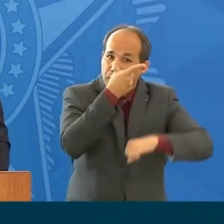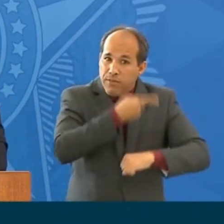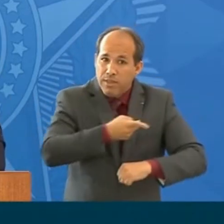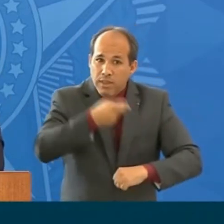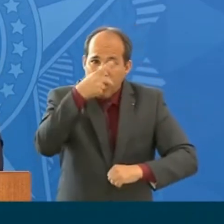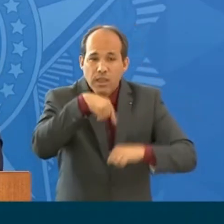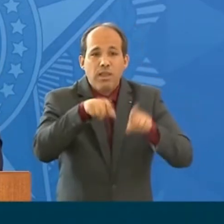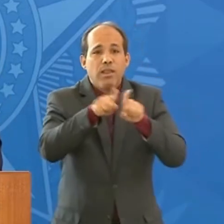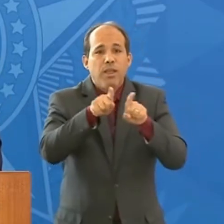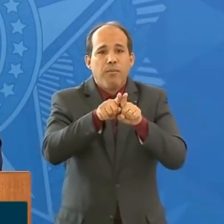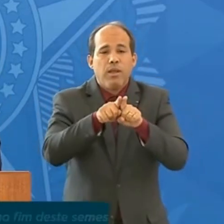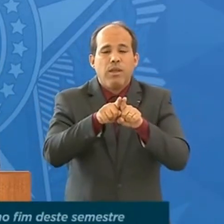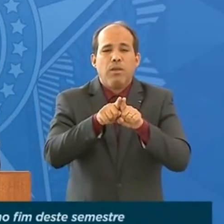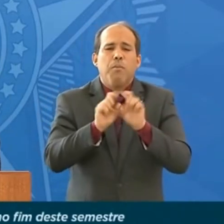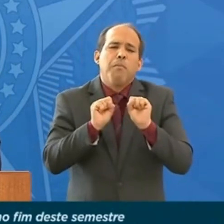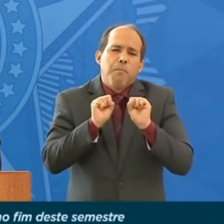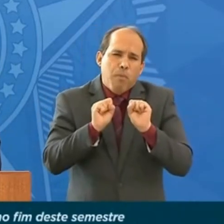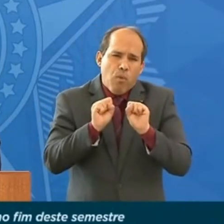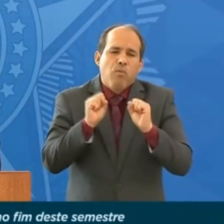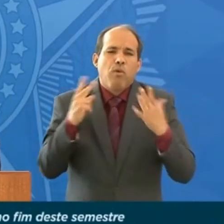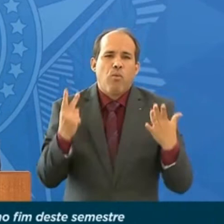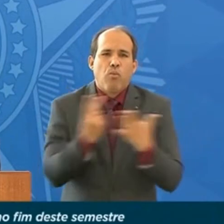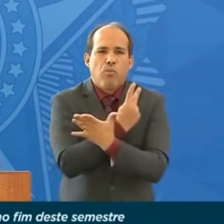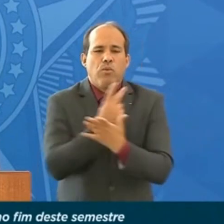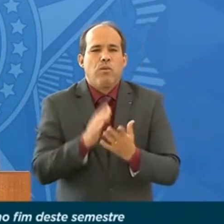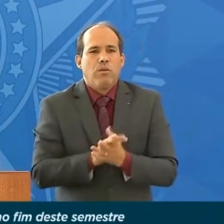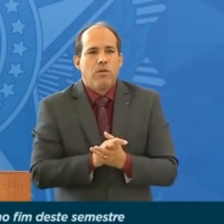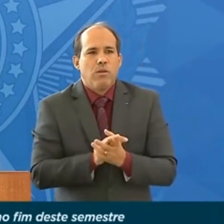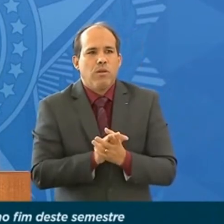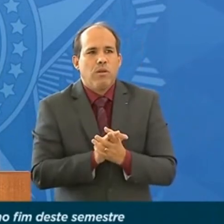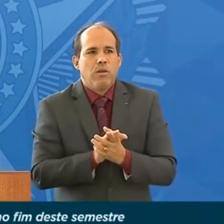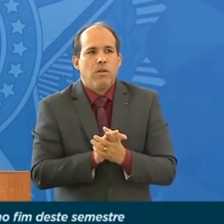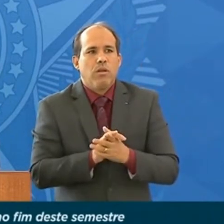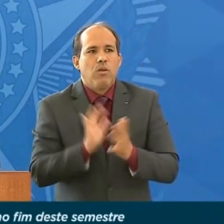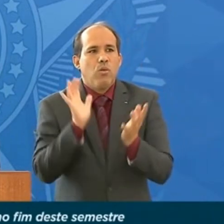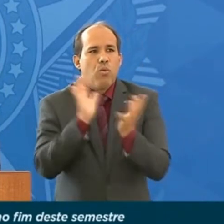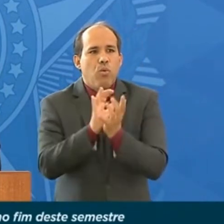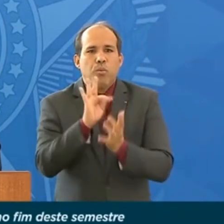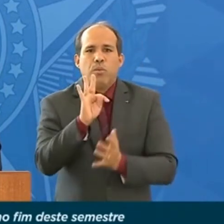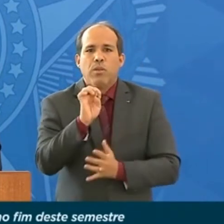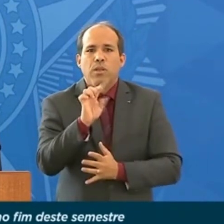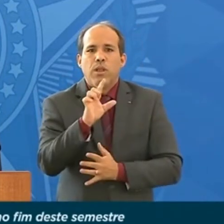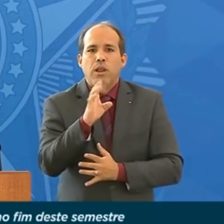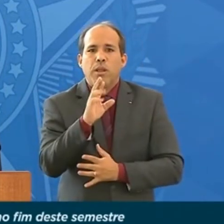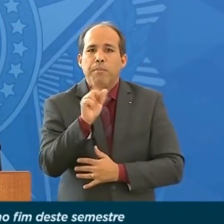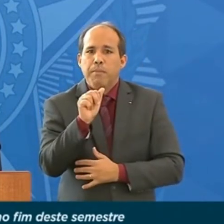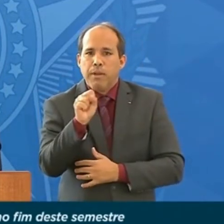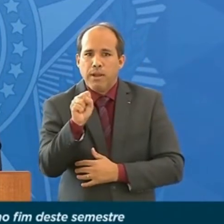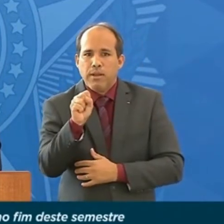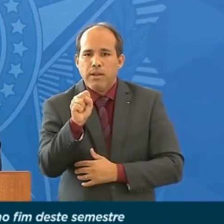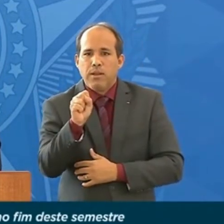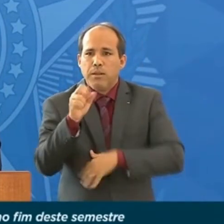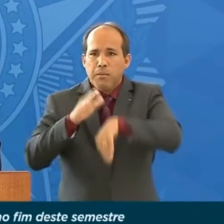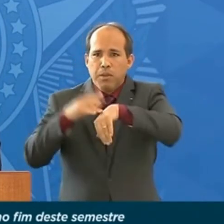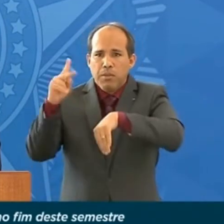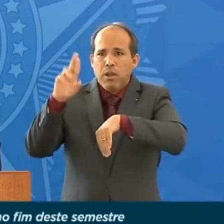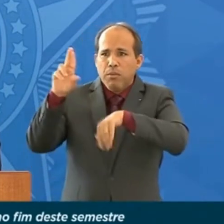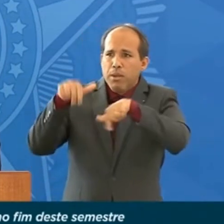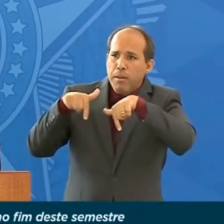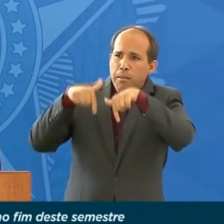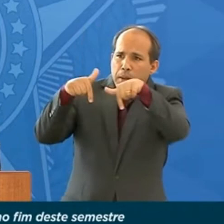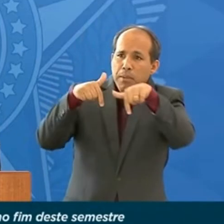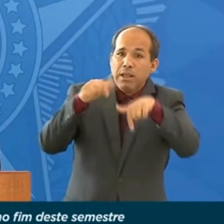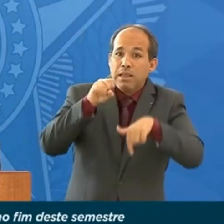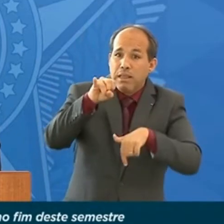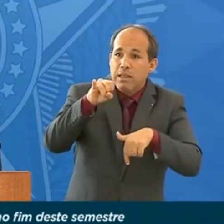em última análise, possa ser feito até pela Telebrás. Para isso, caso